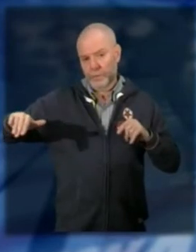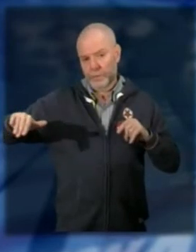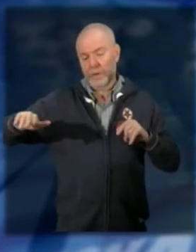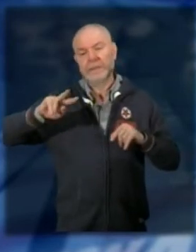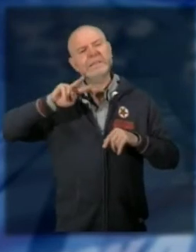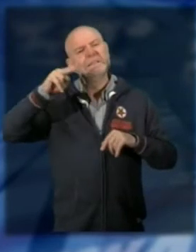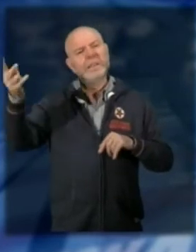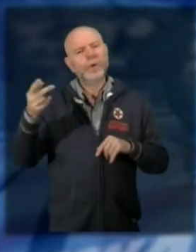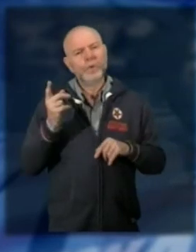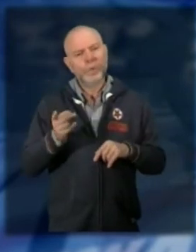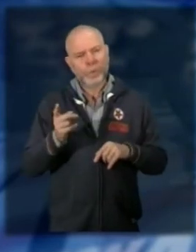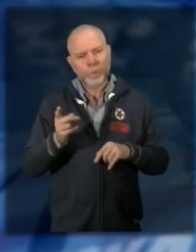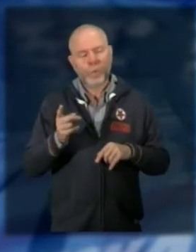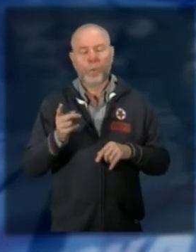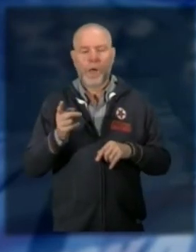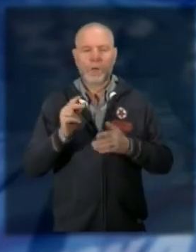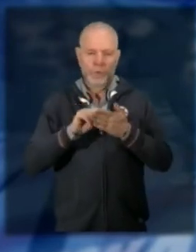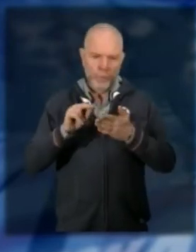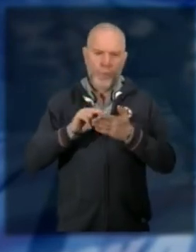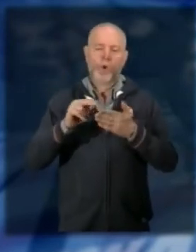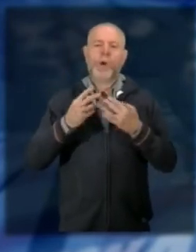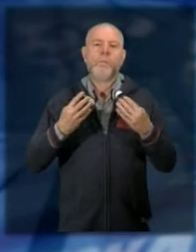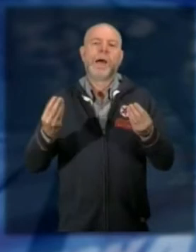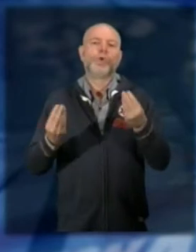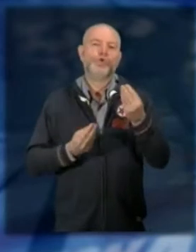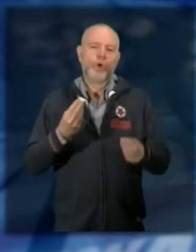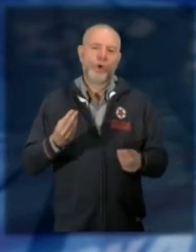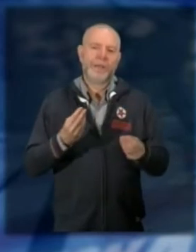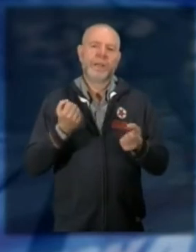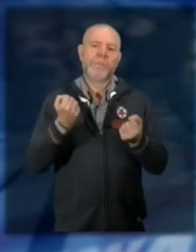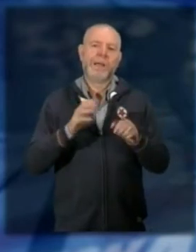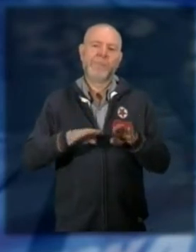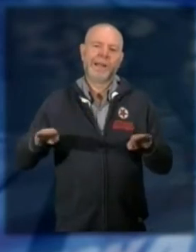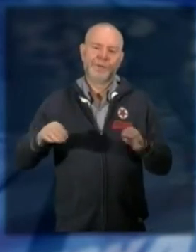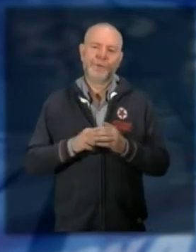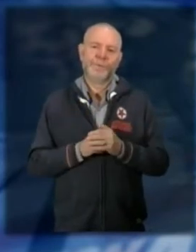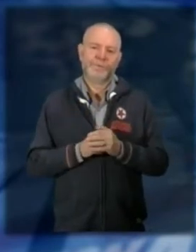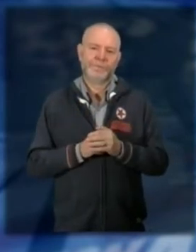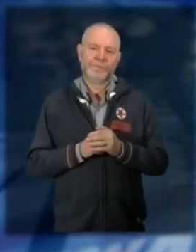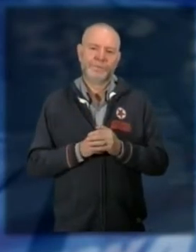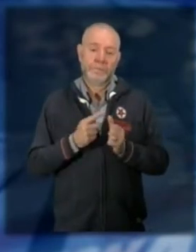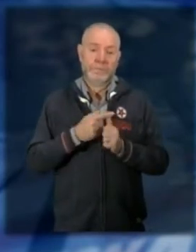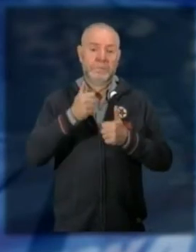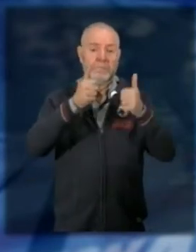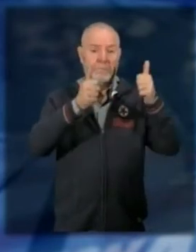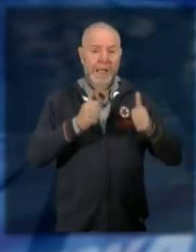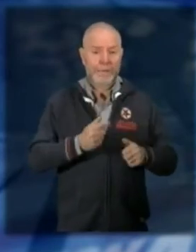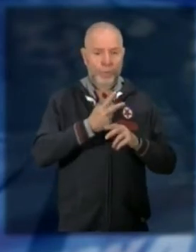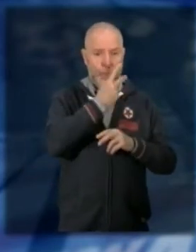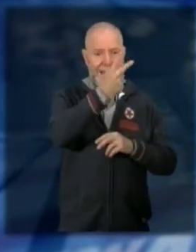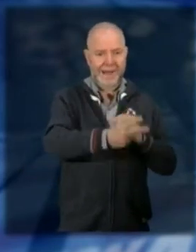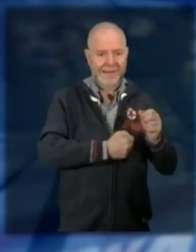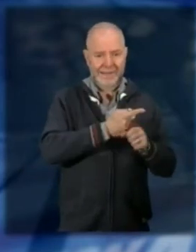seconda riguarda le zone limitrofe le scuole i parchi giochi e i parcheggi nel primo caso il bando vale per due anni